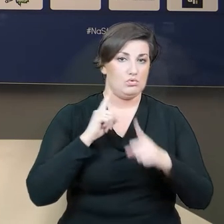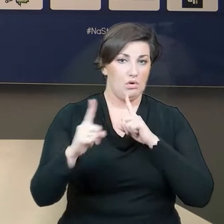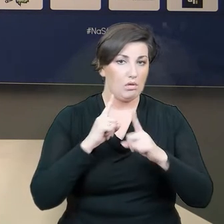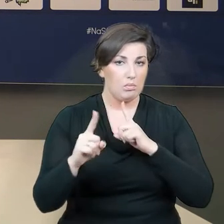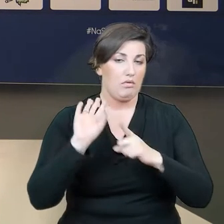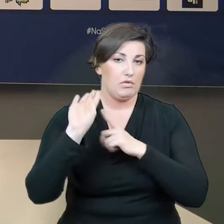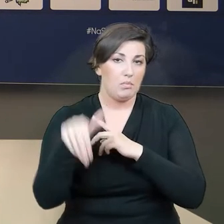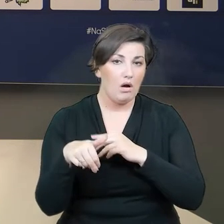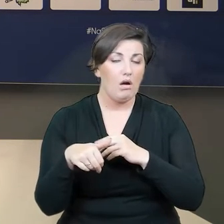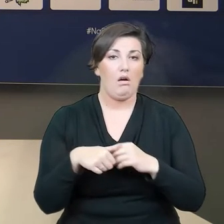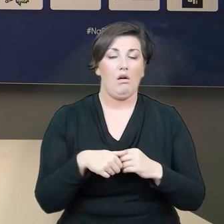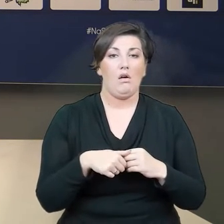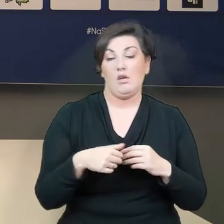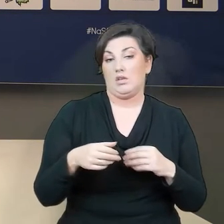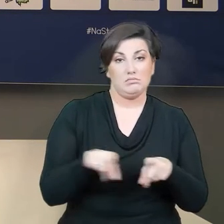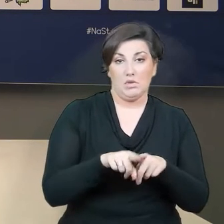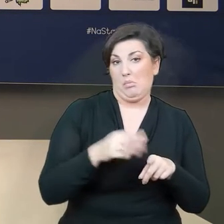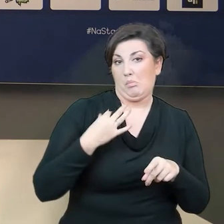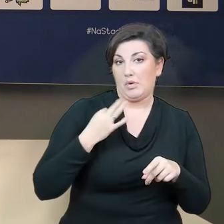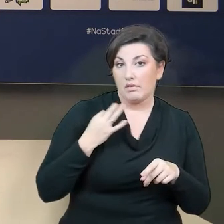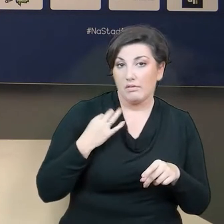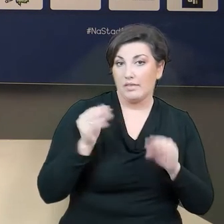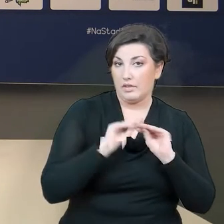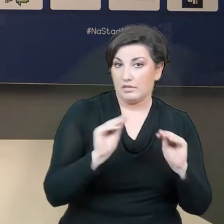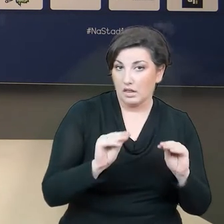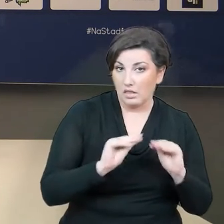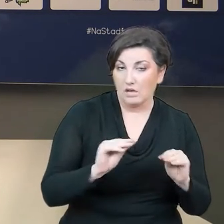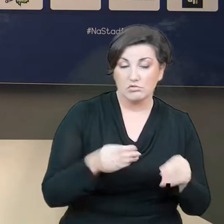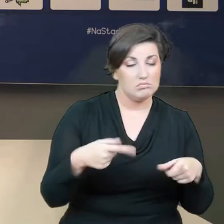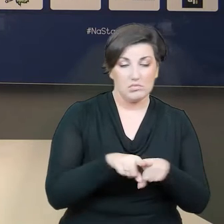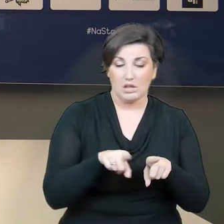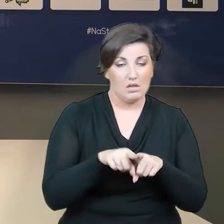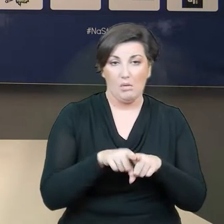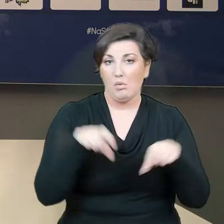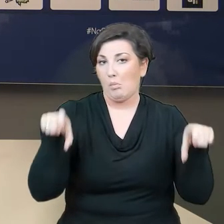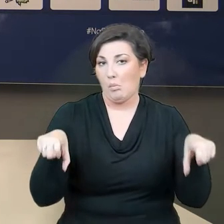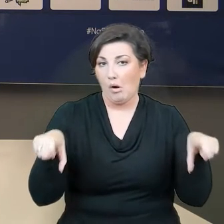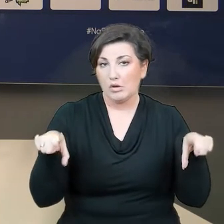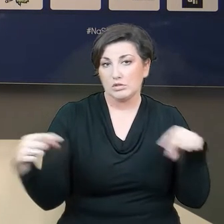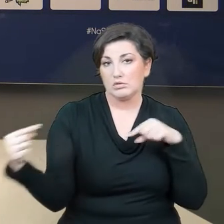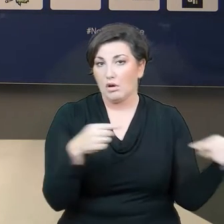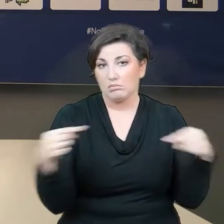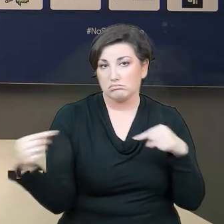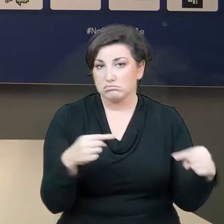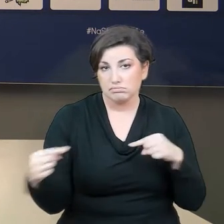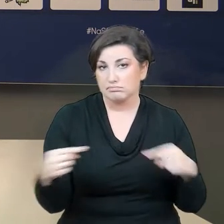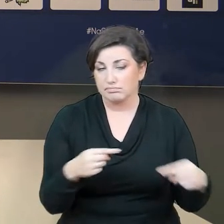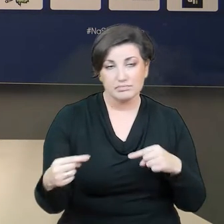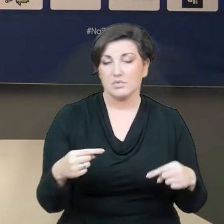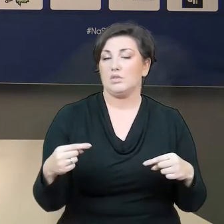prywatnych z trenerami, ale też i między sobą na boisku. Myślę, że